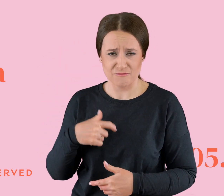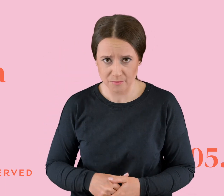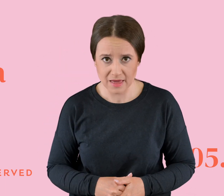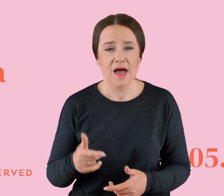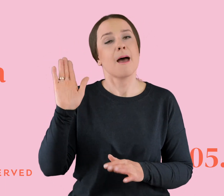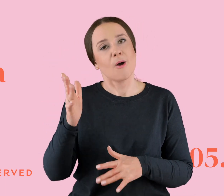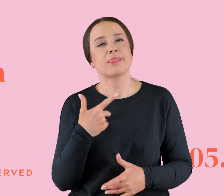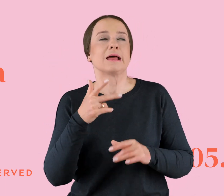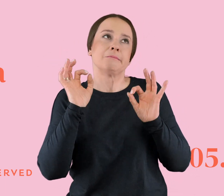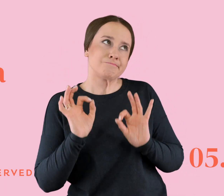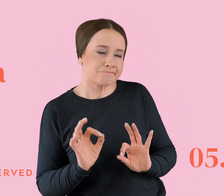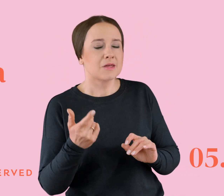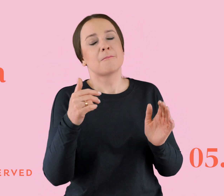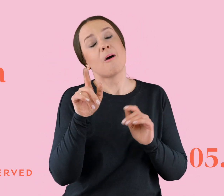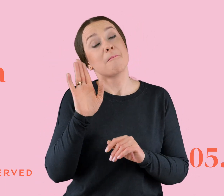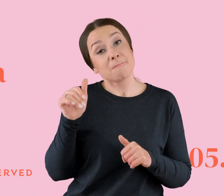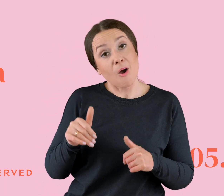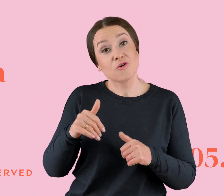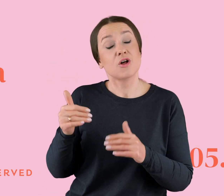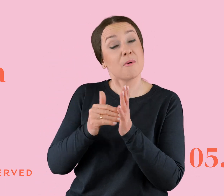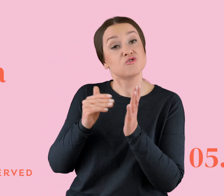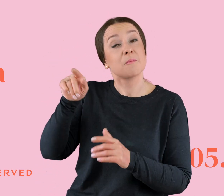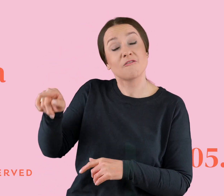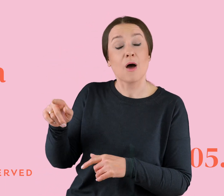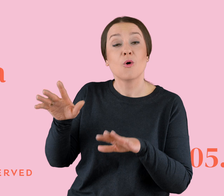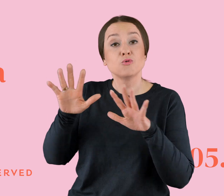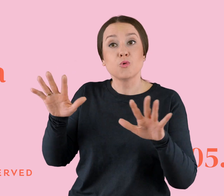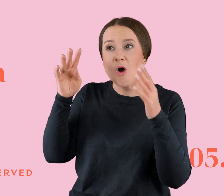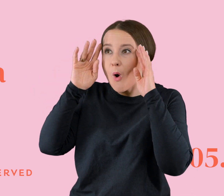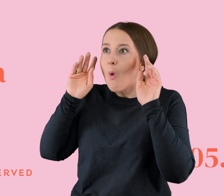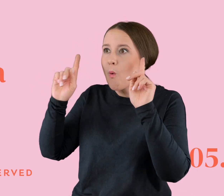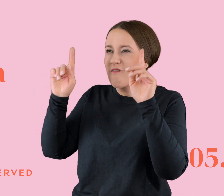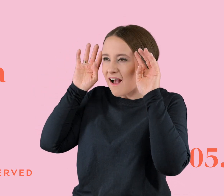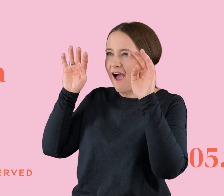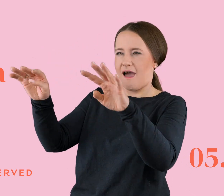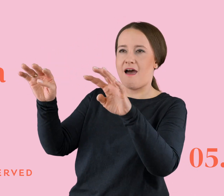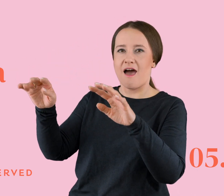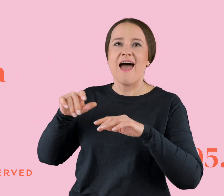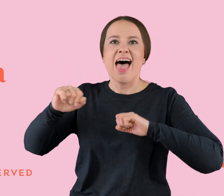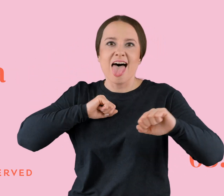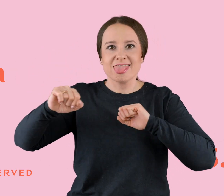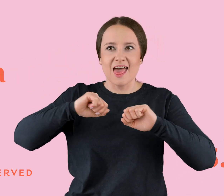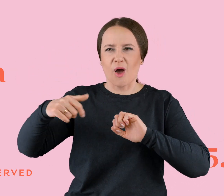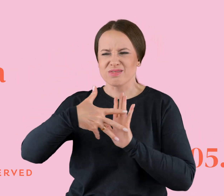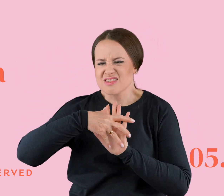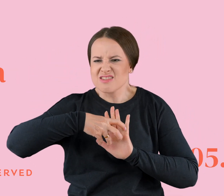odbrażał, bo potrzebował pewnie atencji i mojej energii, którą tak ze mnie wysysał, jak ssakiem. W ogóle bardzo śmieszne, że w ogóle ssak